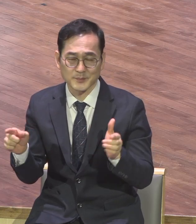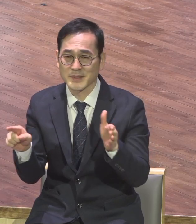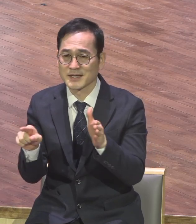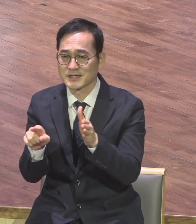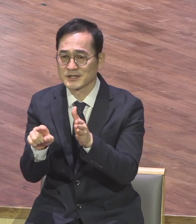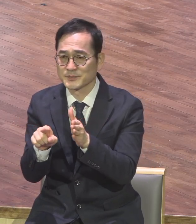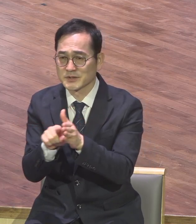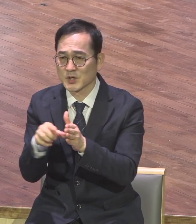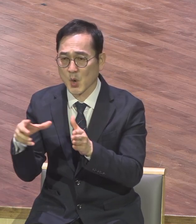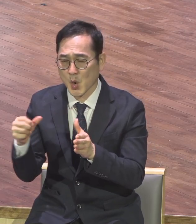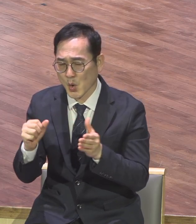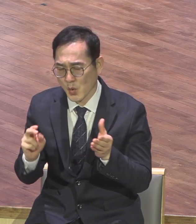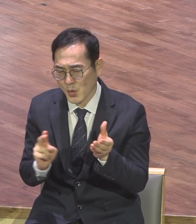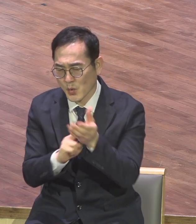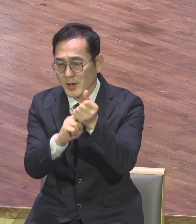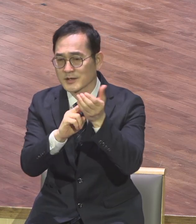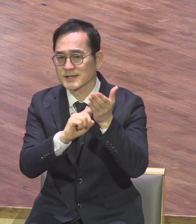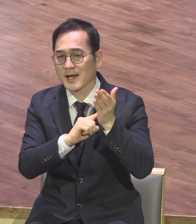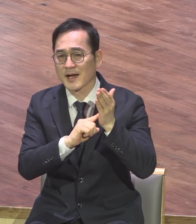믿음으로 7사